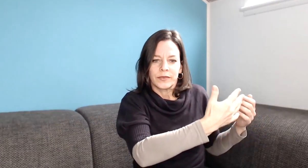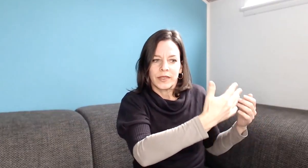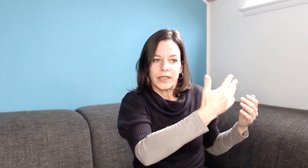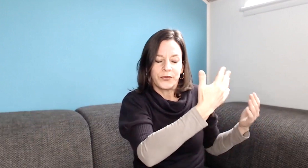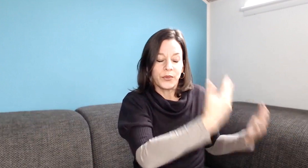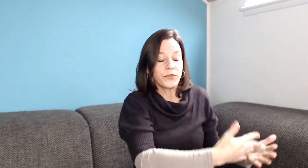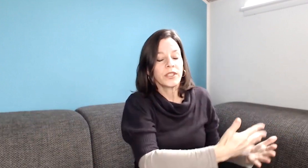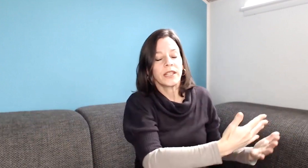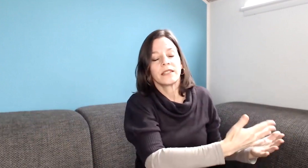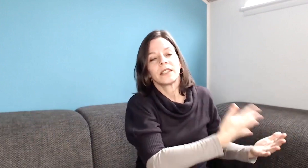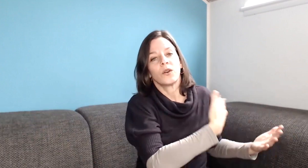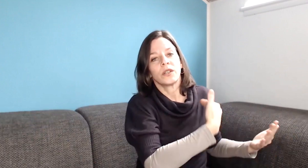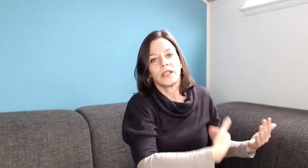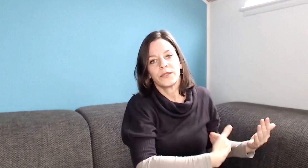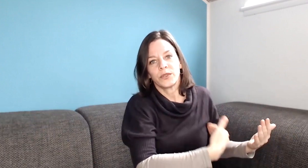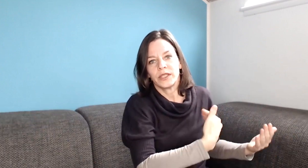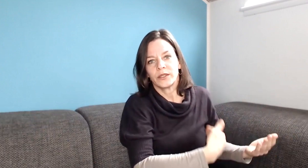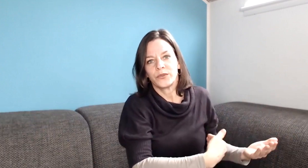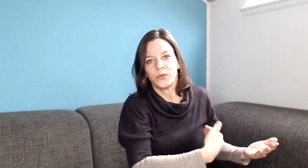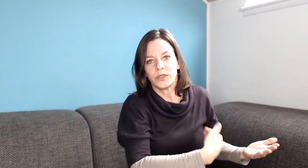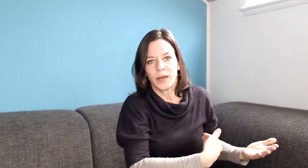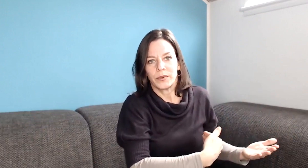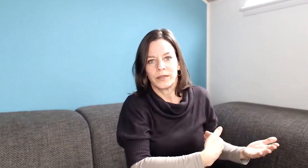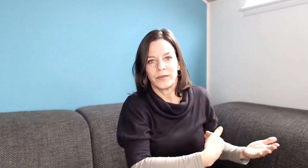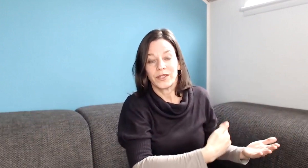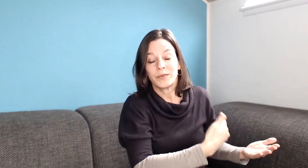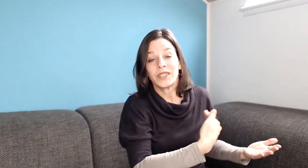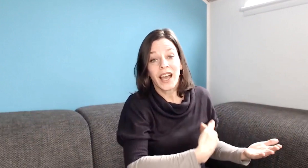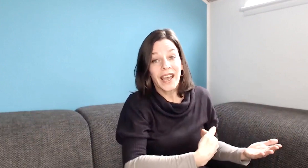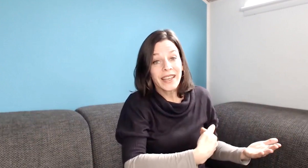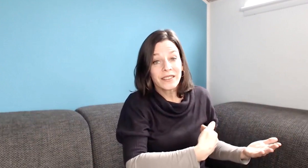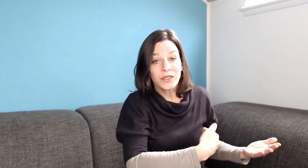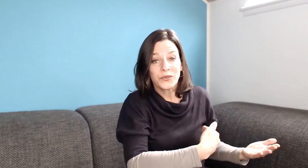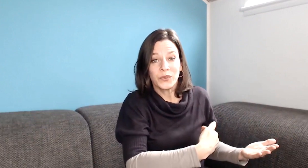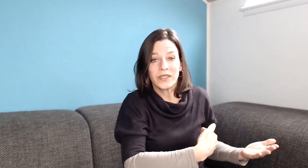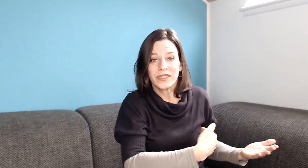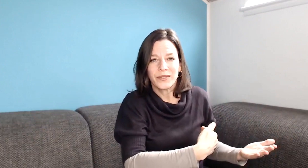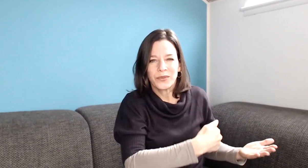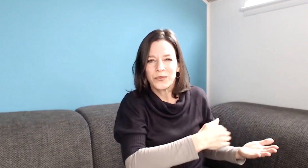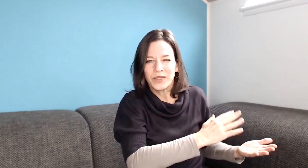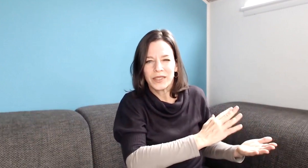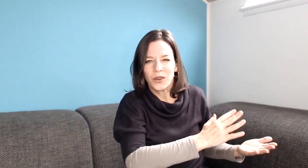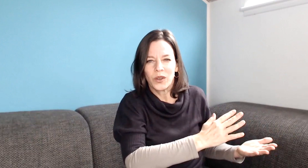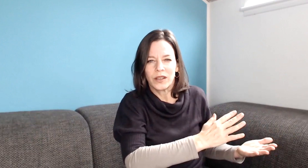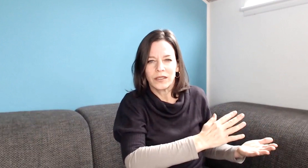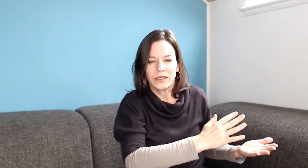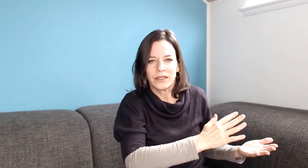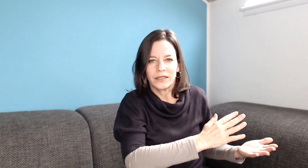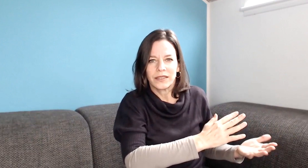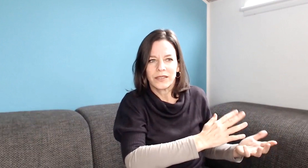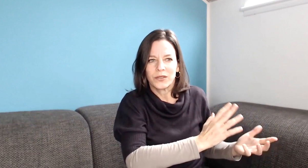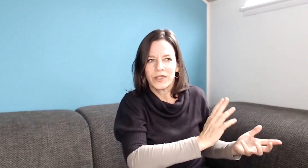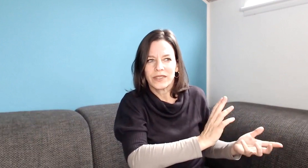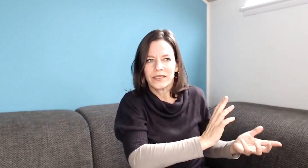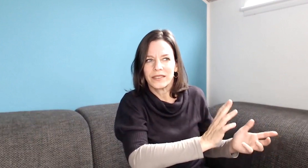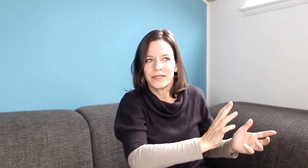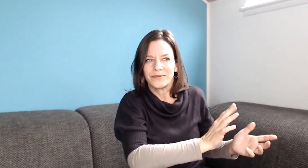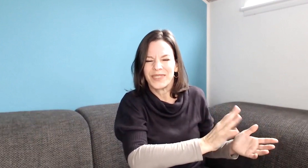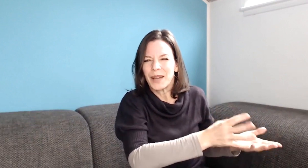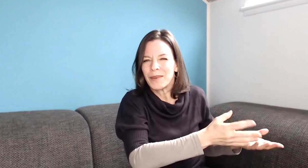Die 5 schneidet sich auch innerlich von ihren Gefühlen ab. selbst ihre eigenen Gefühle sind der 5 nicht geheuer. Also das ist sowas, kann